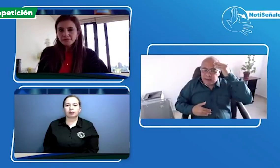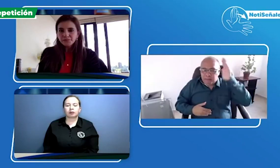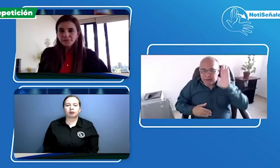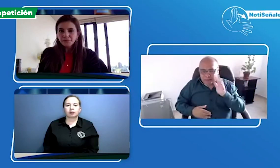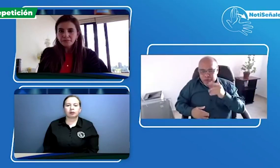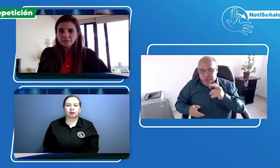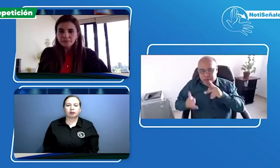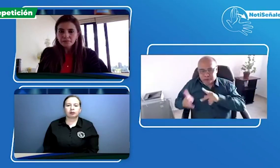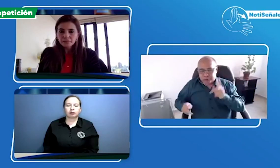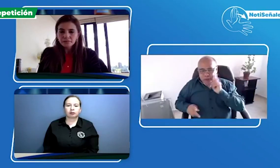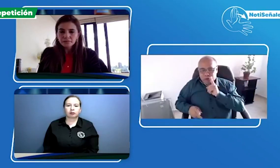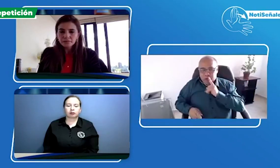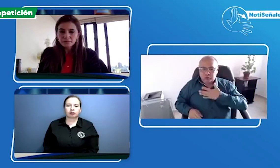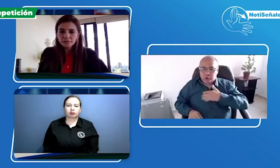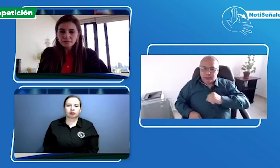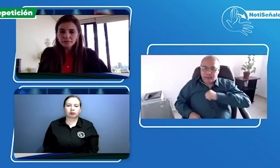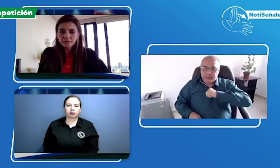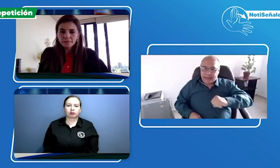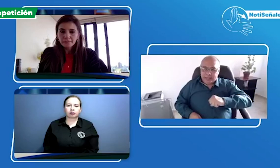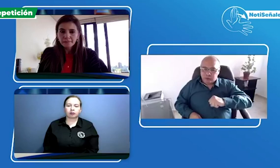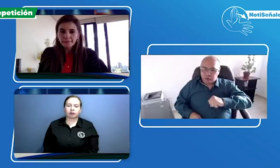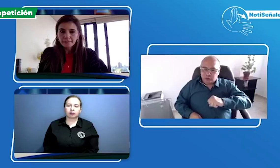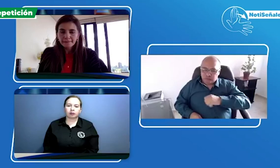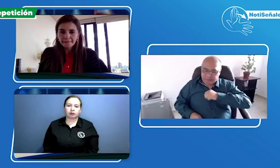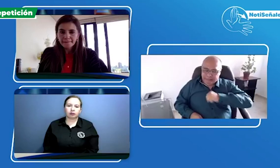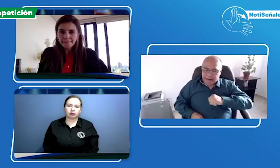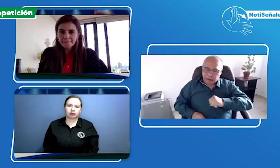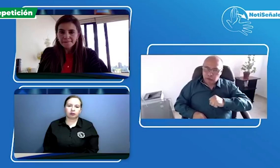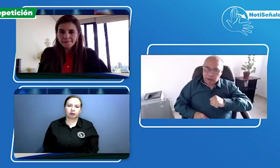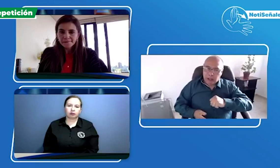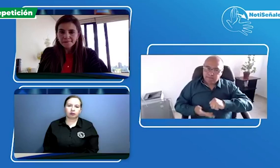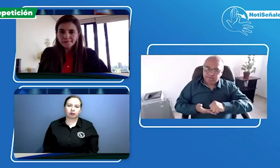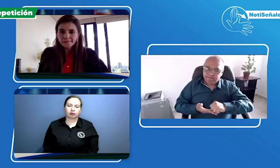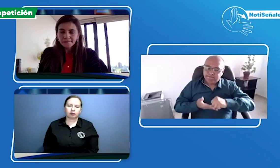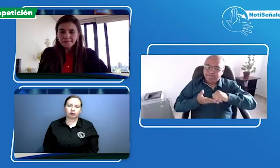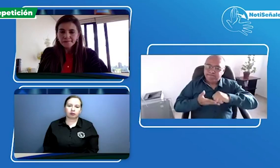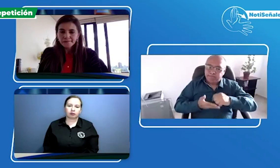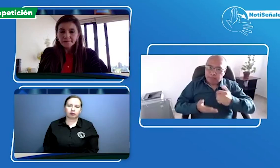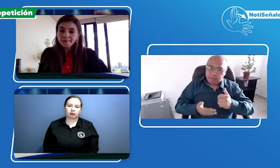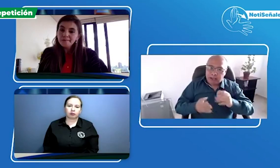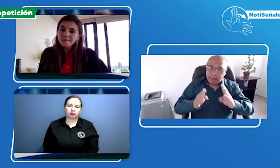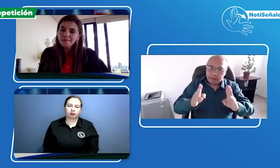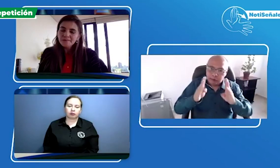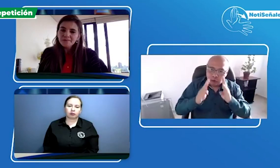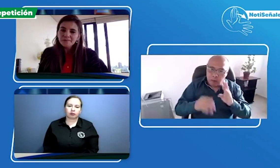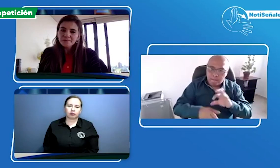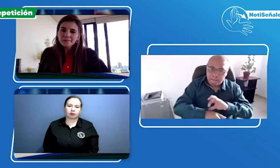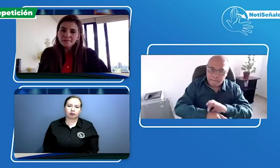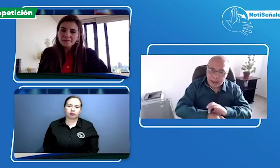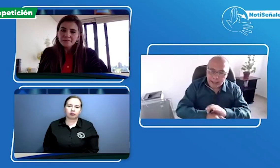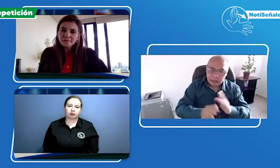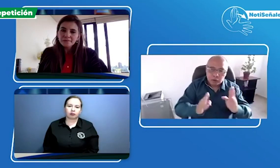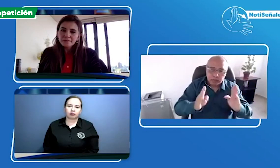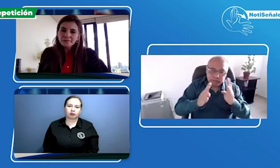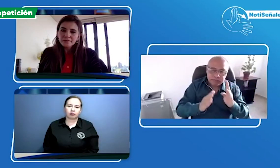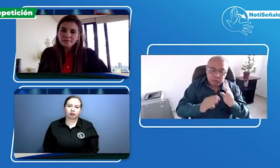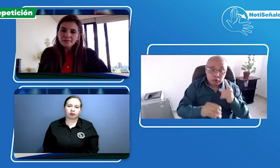crees que se puede contribuir con la toma de conciencia nosotros tenemos un reto que se llama sin accesibilidad no hay